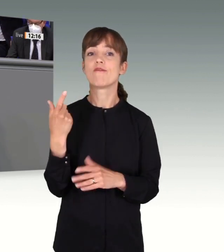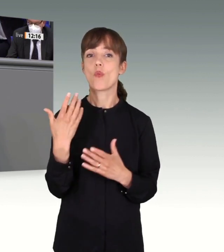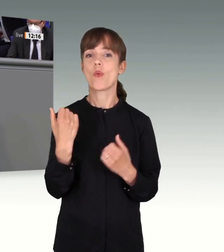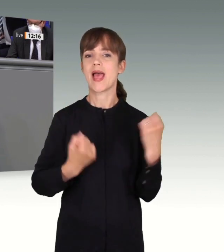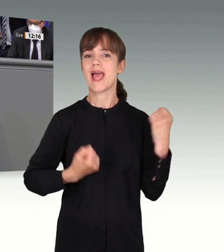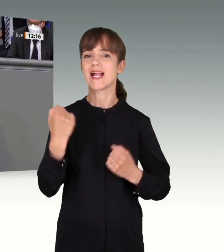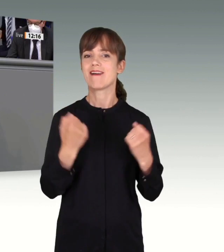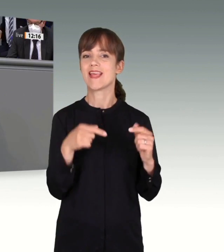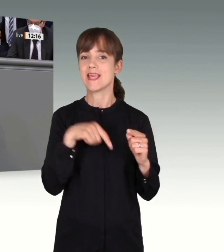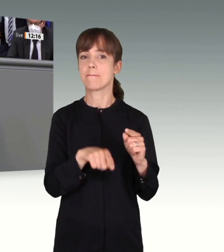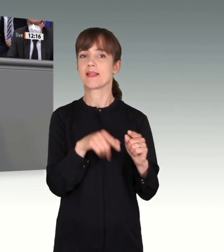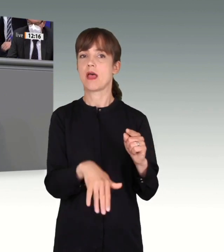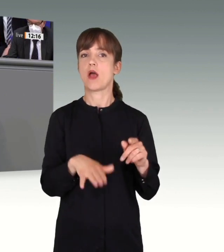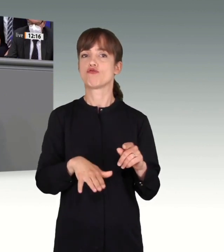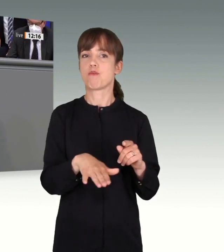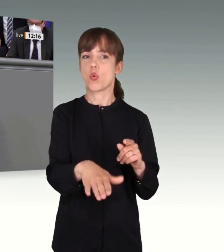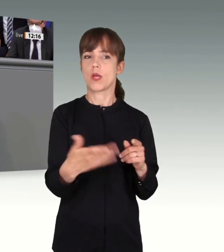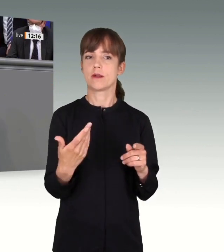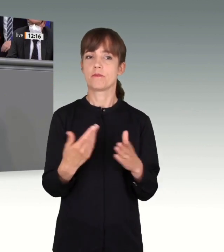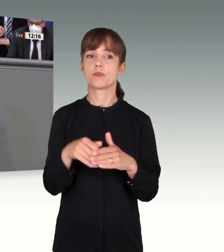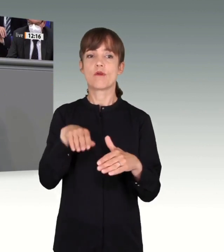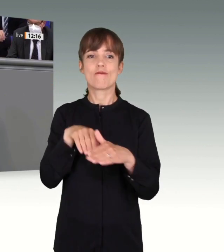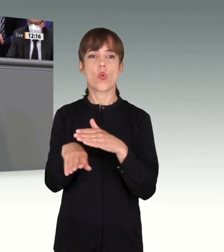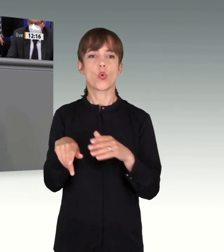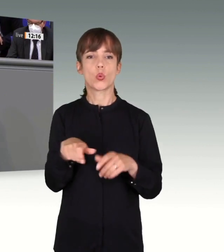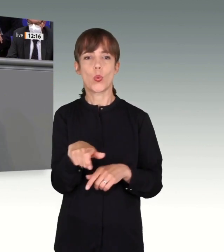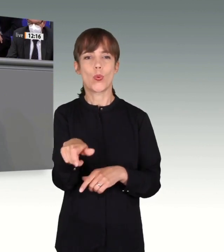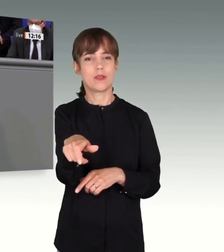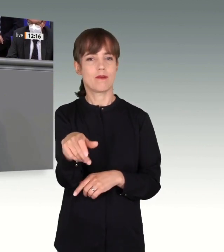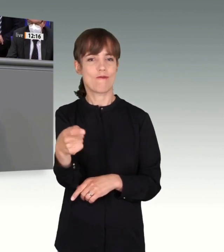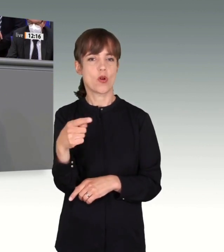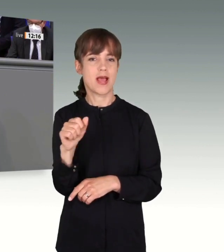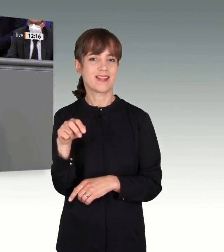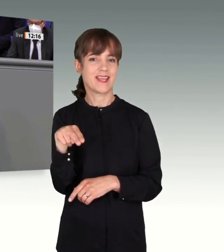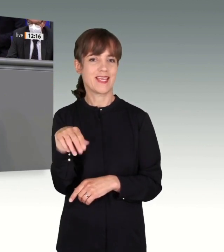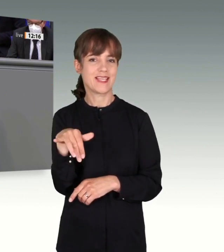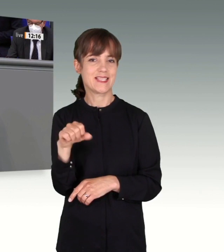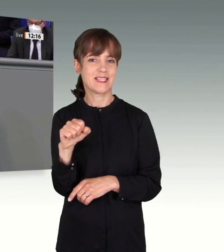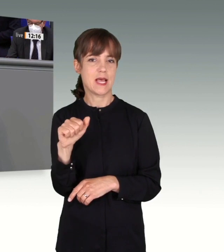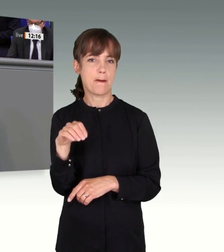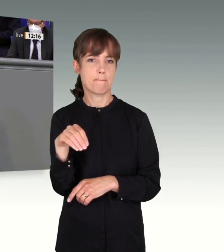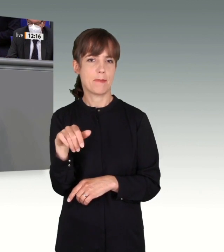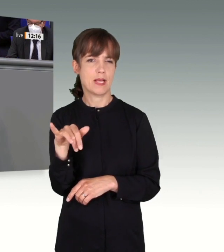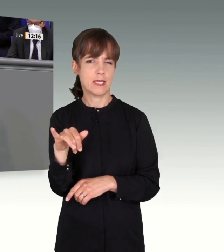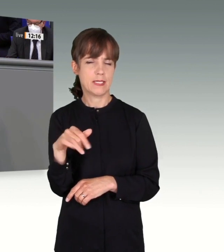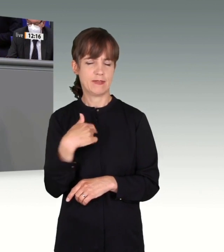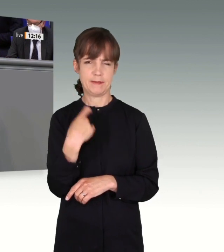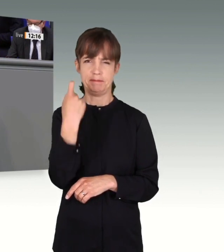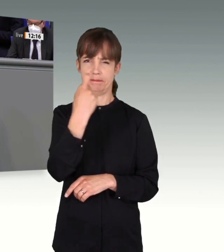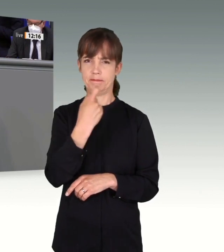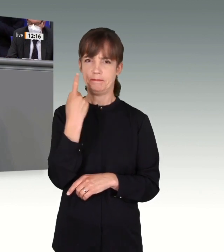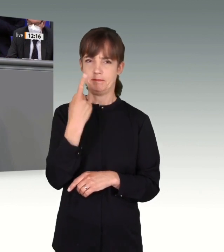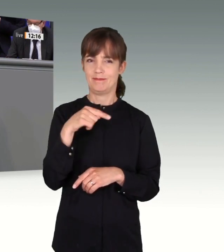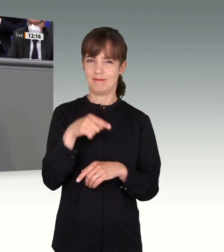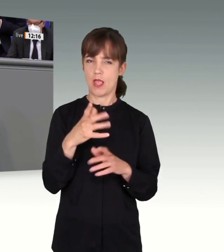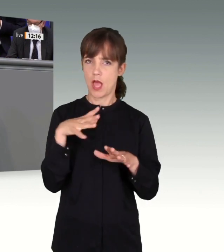zurückgelassen hatte. Die Fluchtroute von Anis Amri. Wir finden es sehr rätselhaft, dass wenige Minuten nach dem Anschlag ein Video